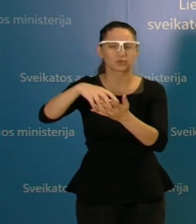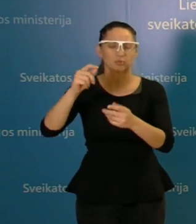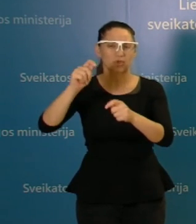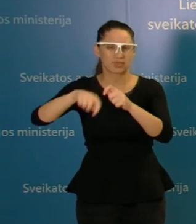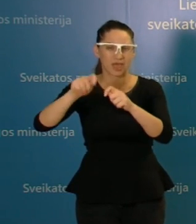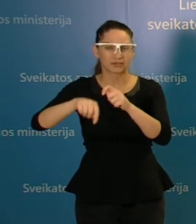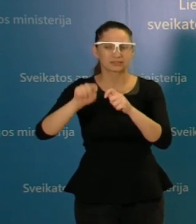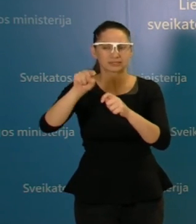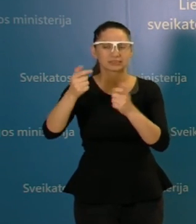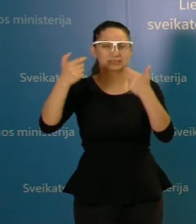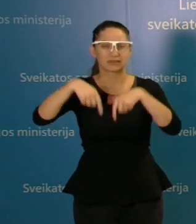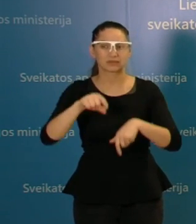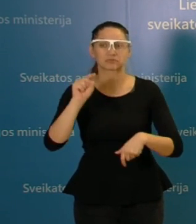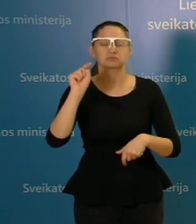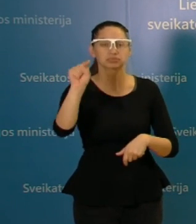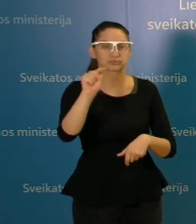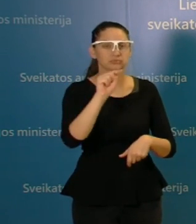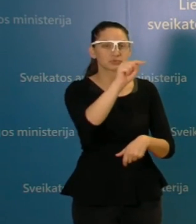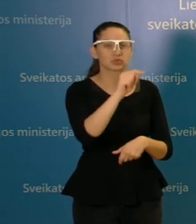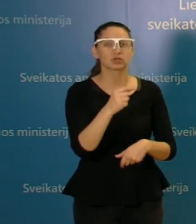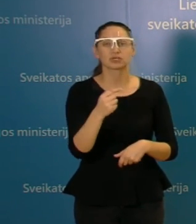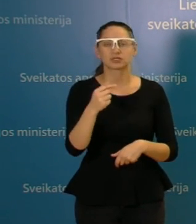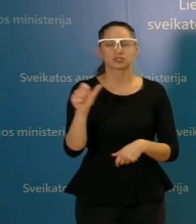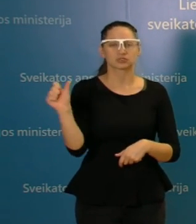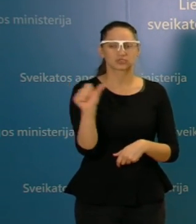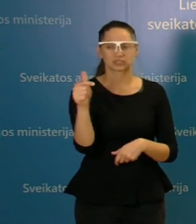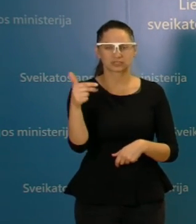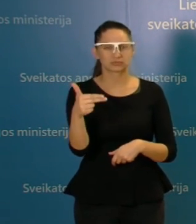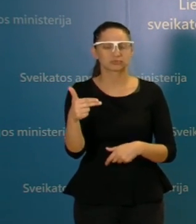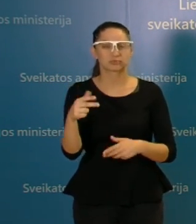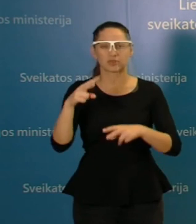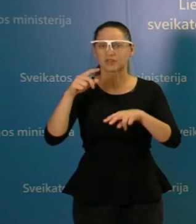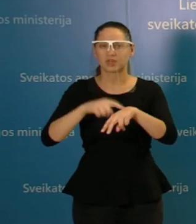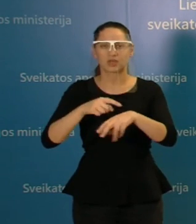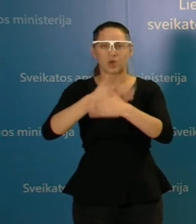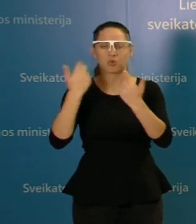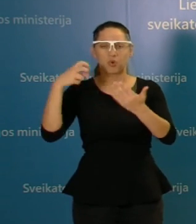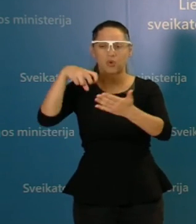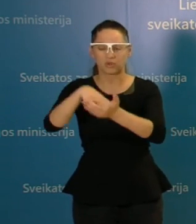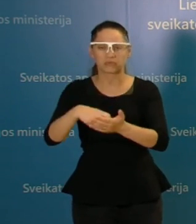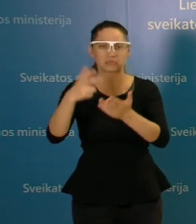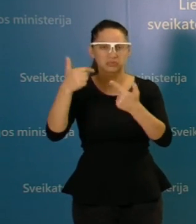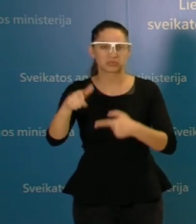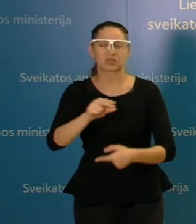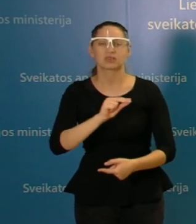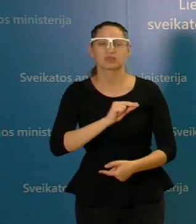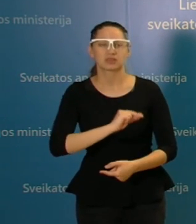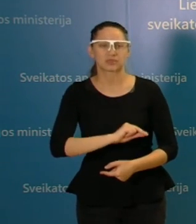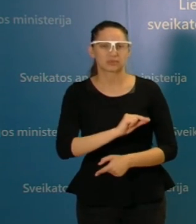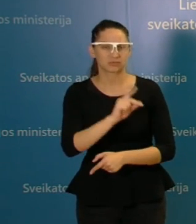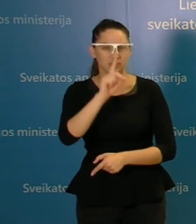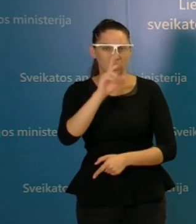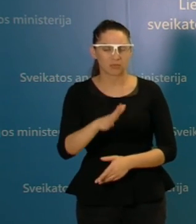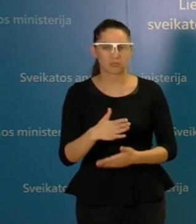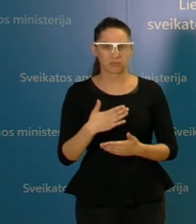savaldybėse savaitgali nėra duota laikų registracijai. Tai reiškia, kad mobiliai punktai neveiks. Tai tikrai nėra